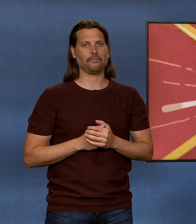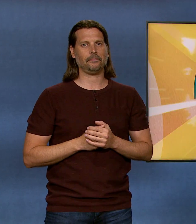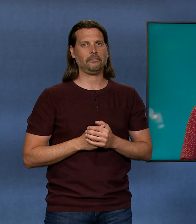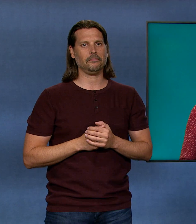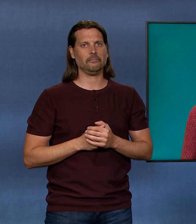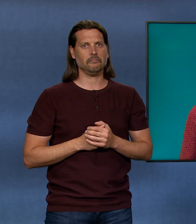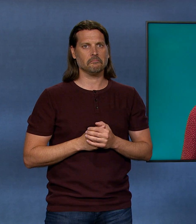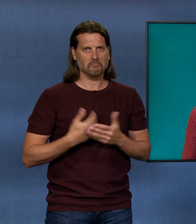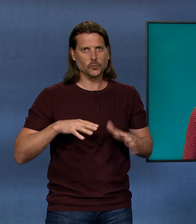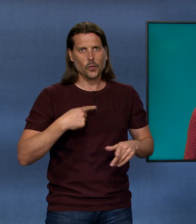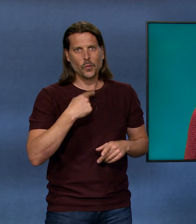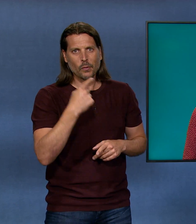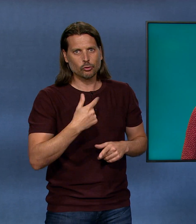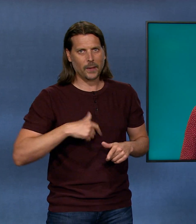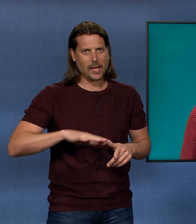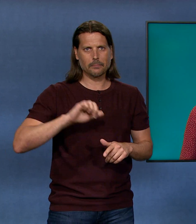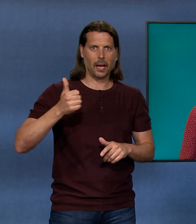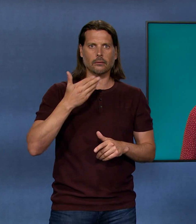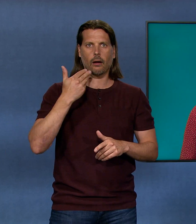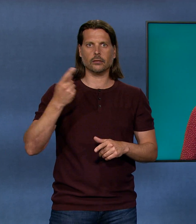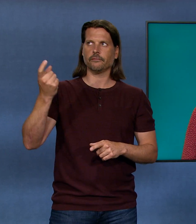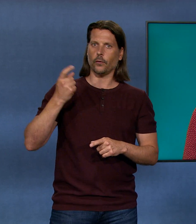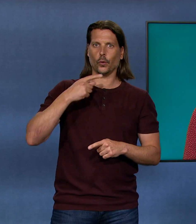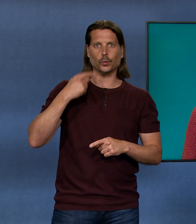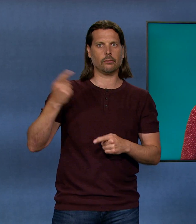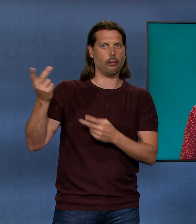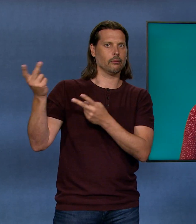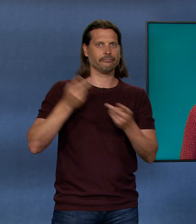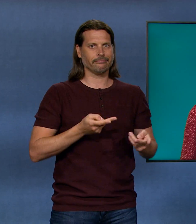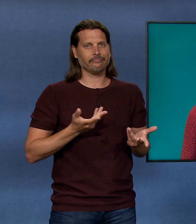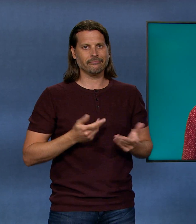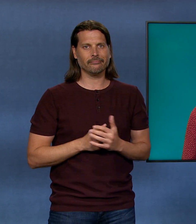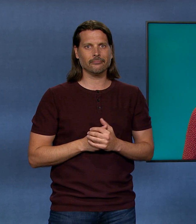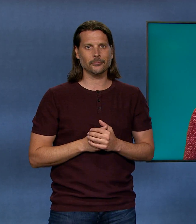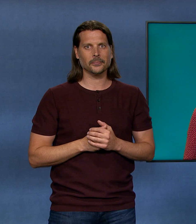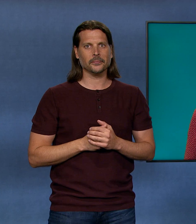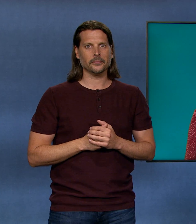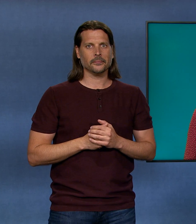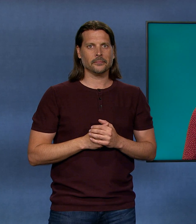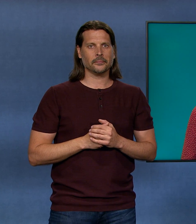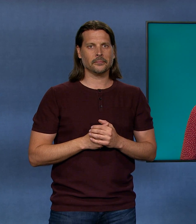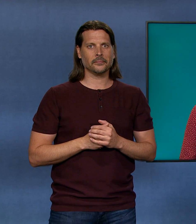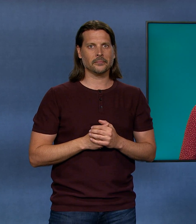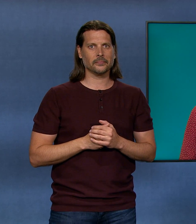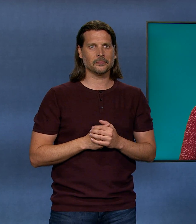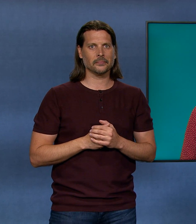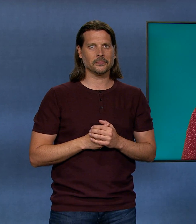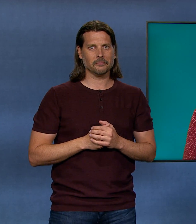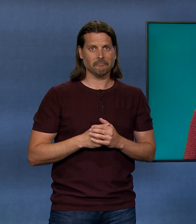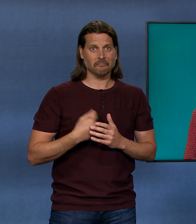Ich habe es vorhin gerade im Beitrag gesagt, der grösste Teil des Gases, das wir in der Schweiz brauchen, kommt von Russland. Wir in